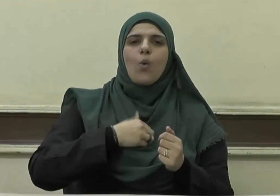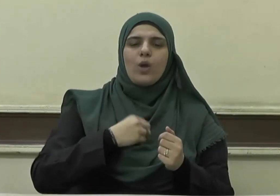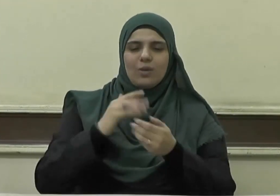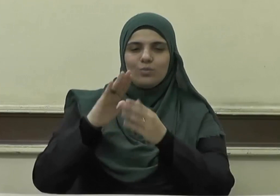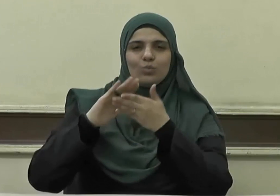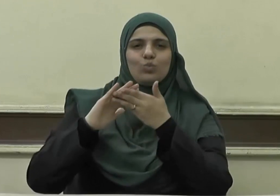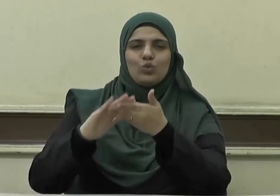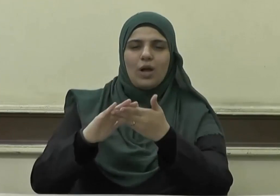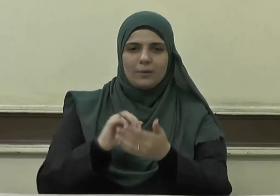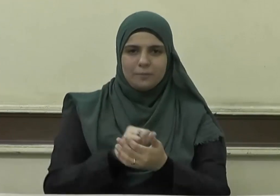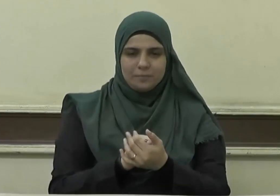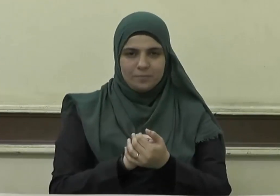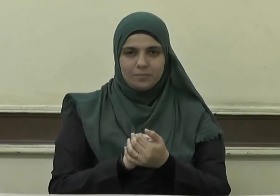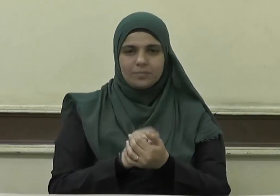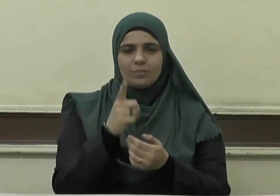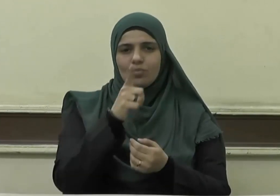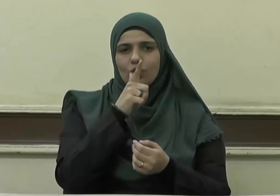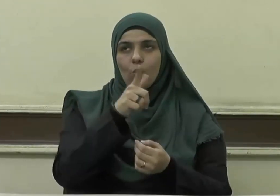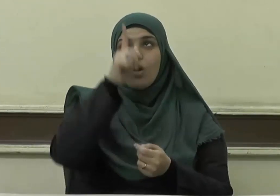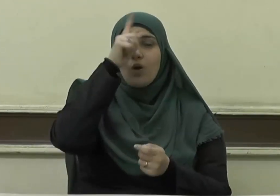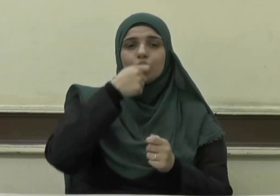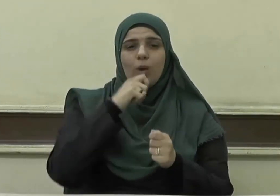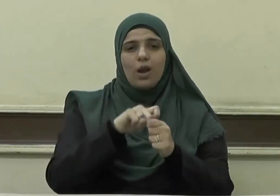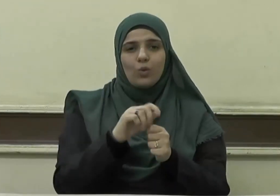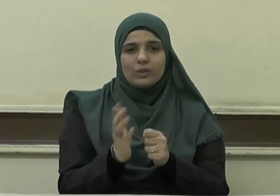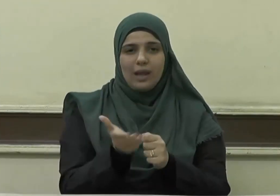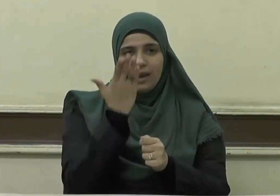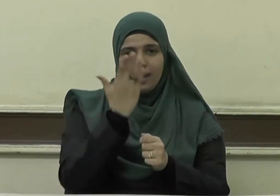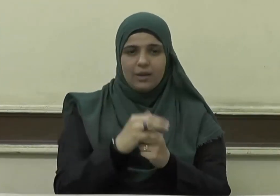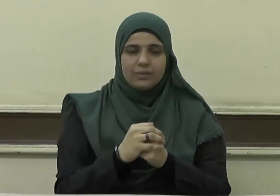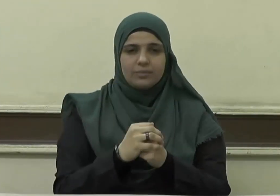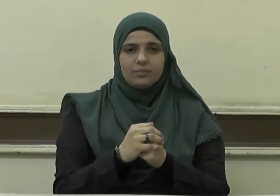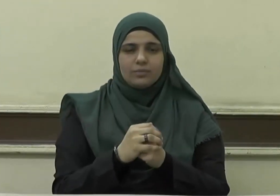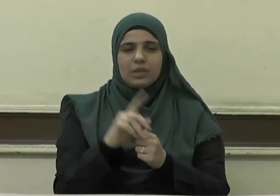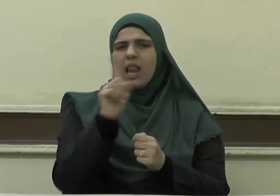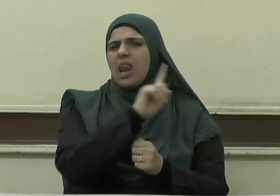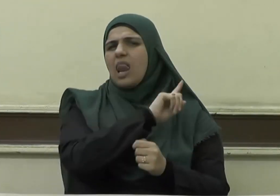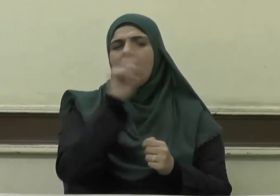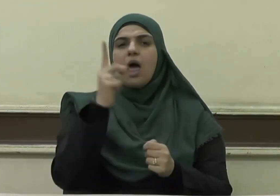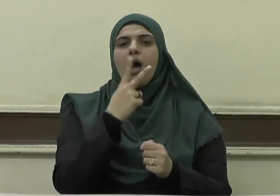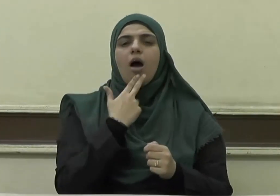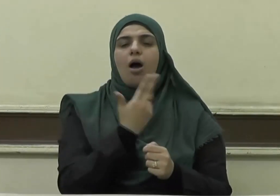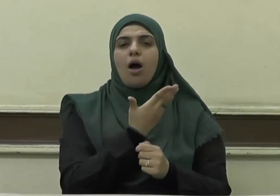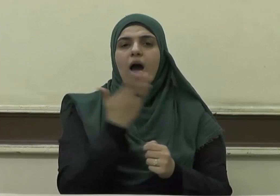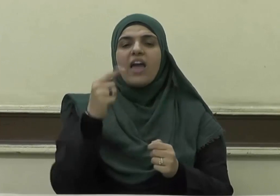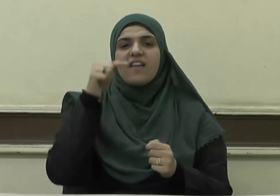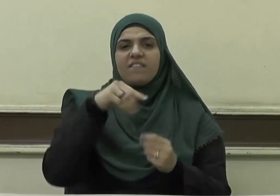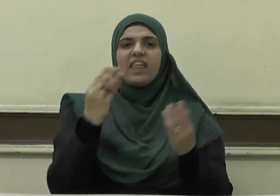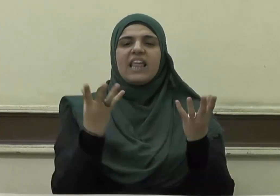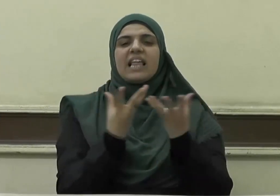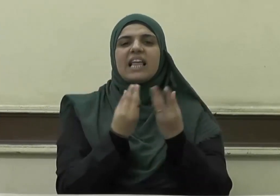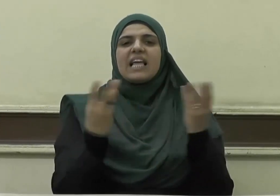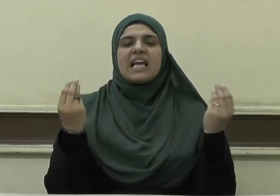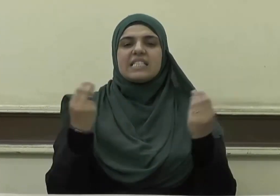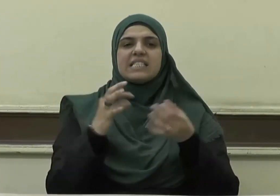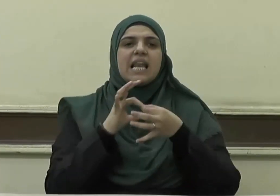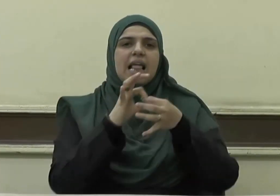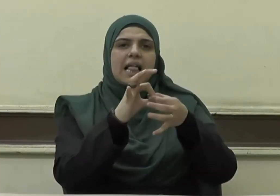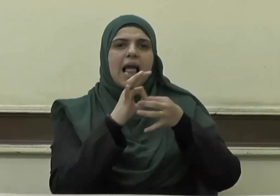يقول تعالى لا خيرك في كثير من نجواهم إلا